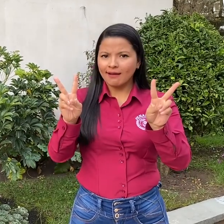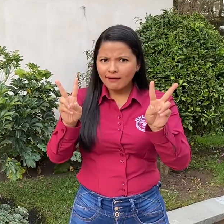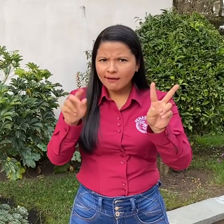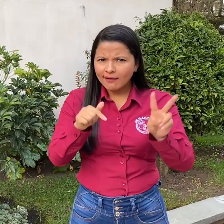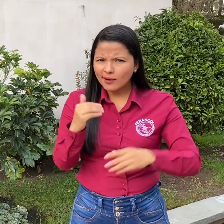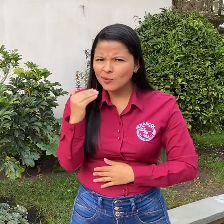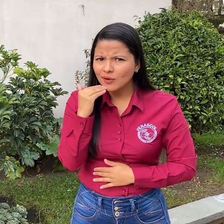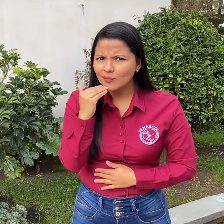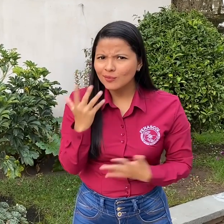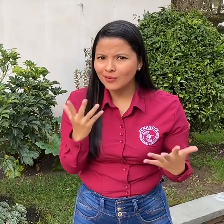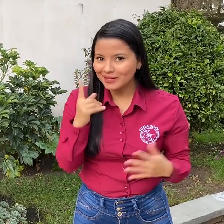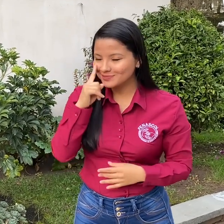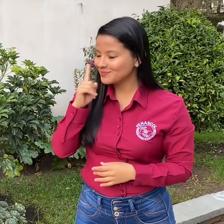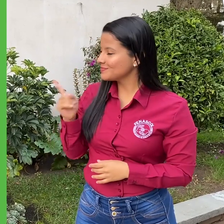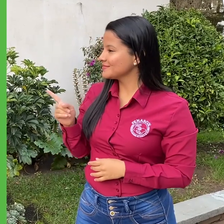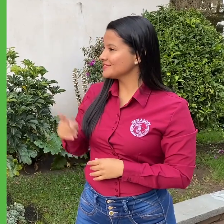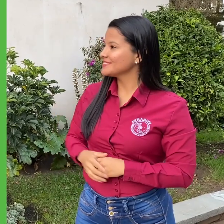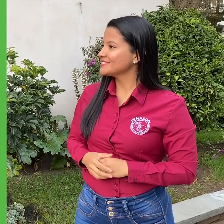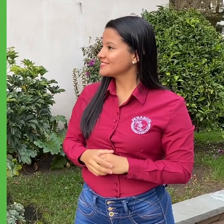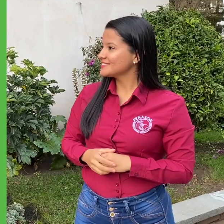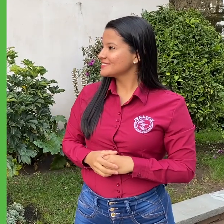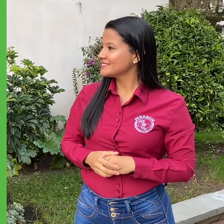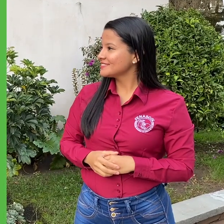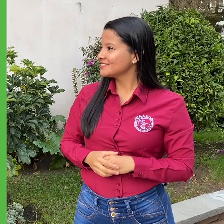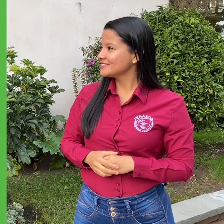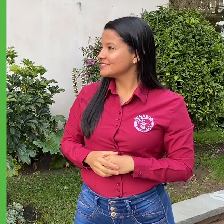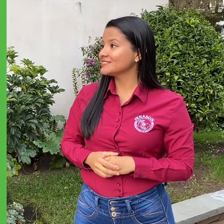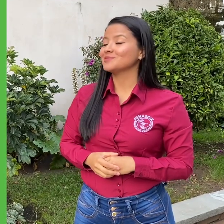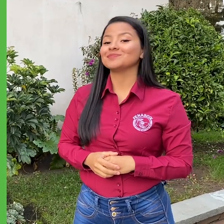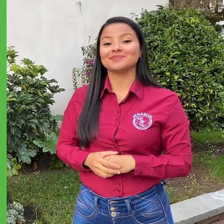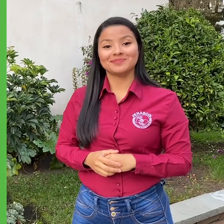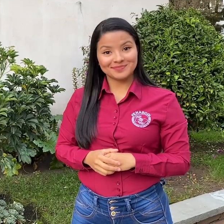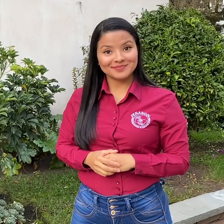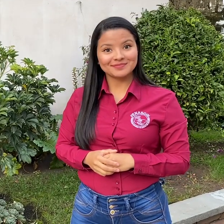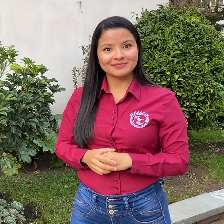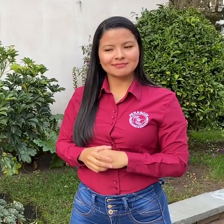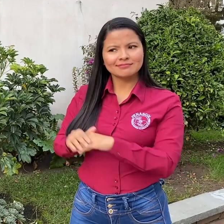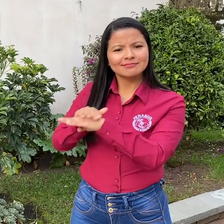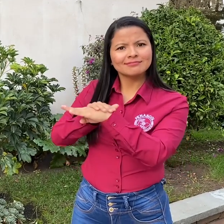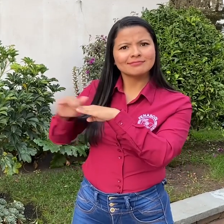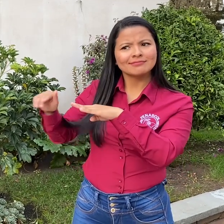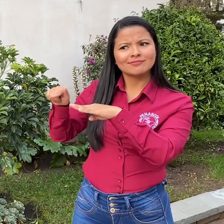Será el 12 de julio a las 4 de la tarde. Tendremos dos funcionarios invitados de la CRC,